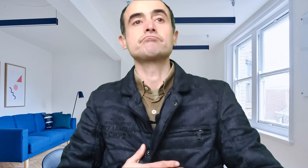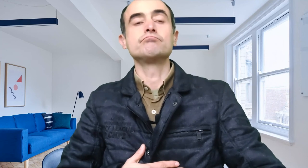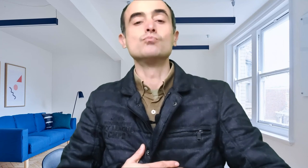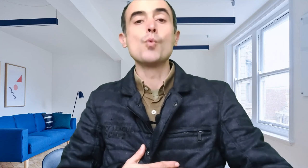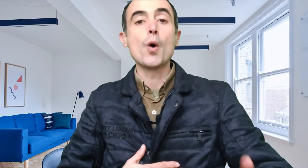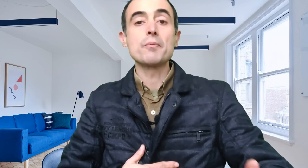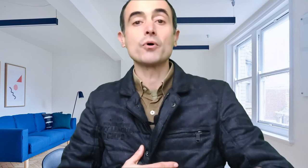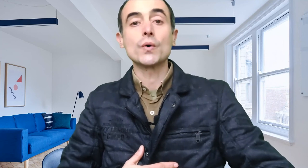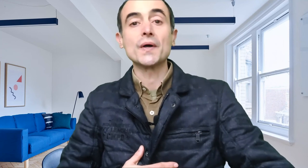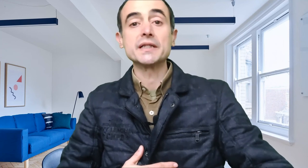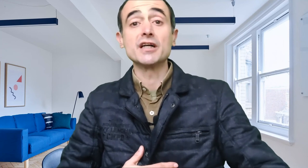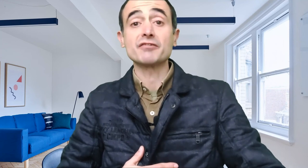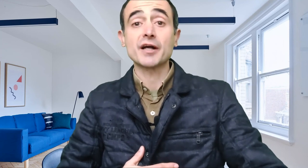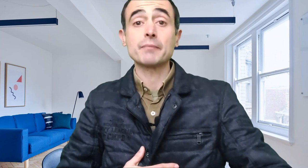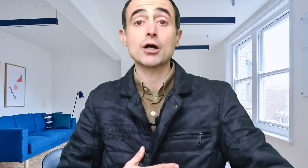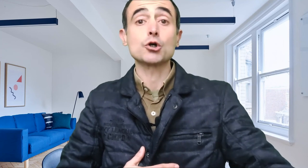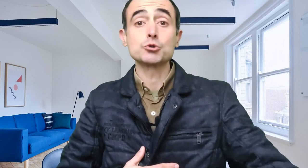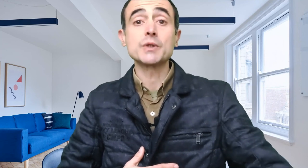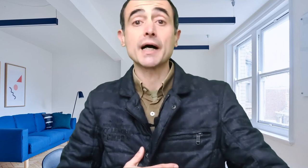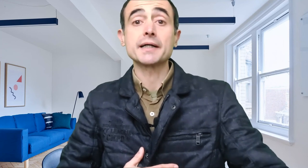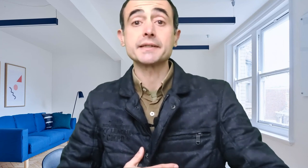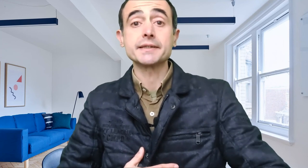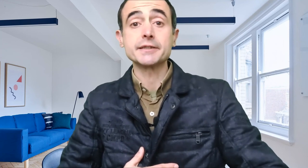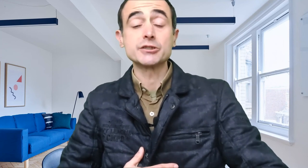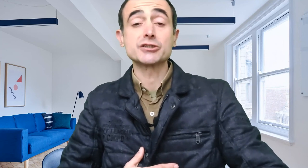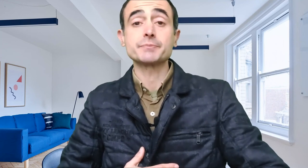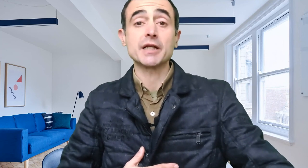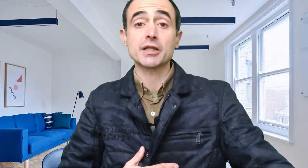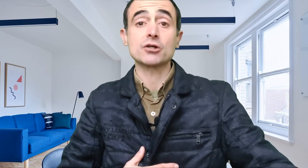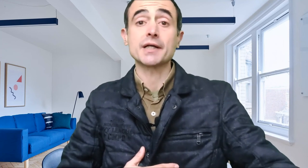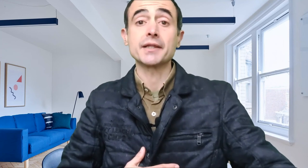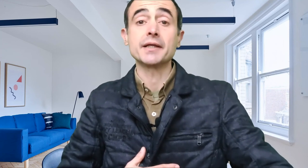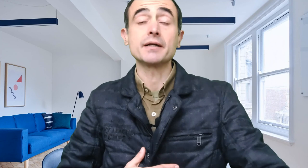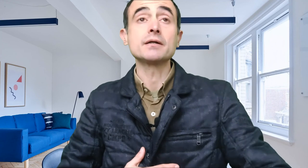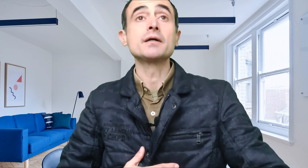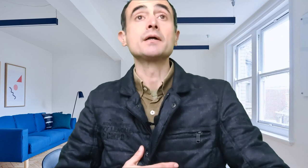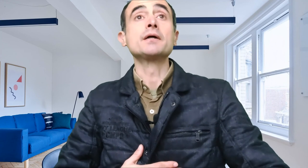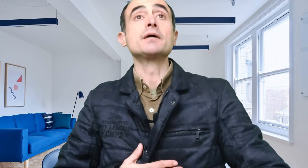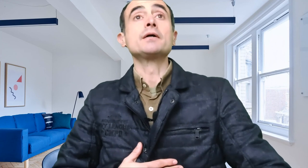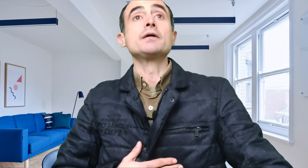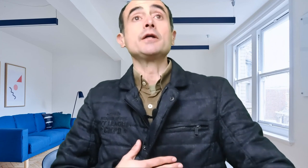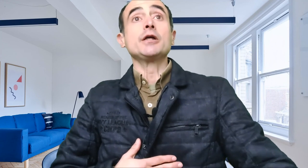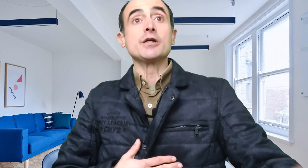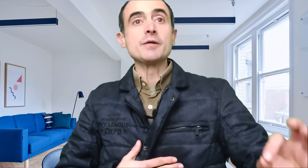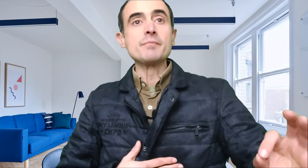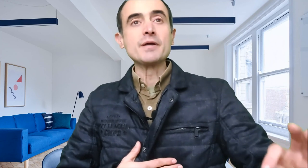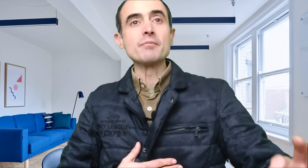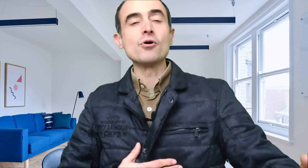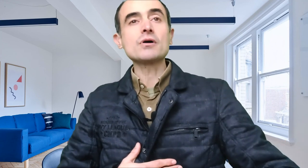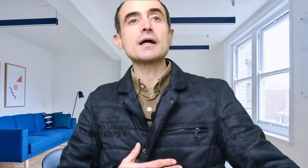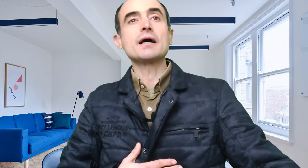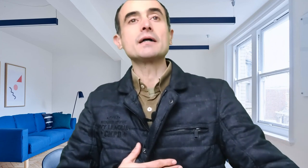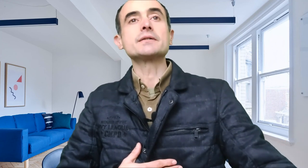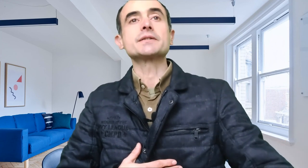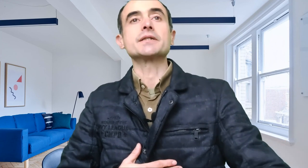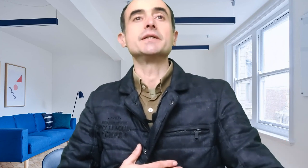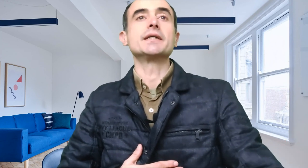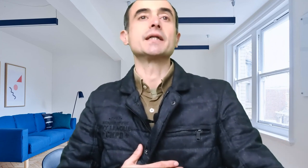muevo el diafragma con una inspiración grande y mi boca se llena de